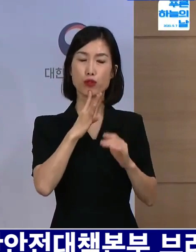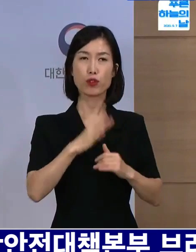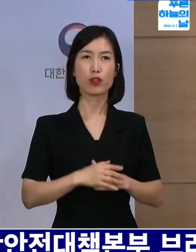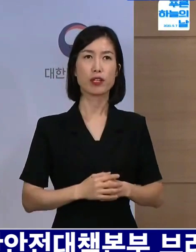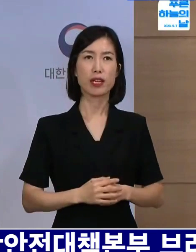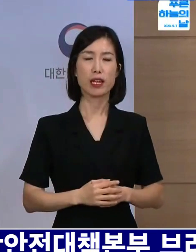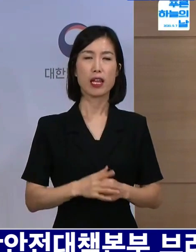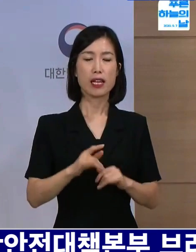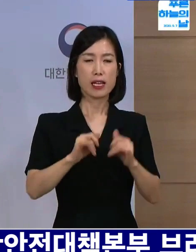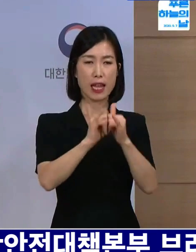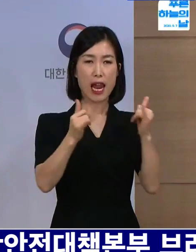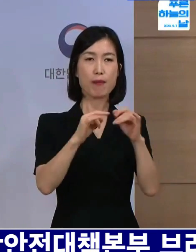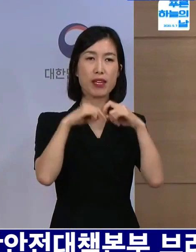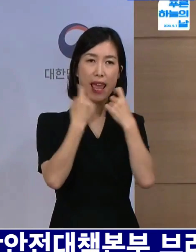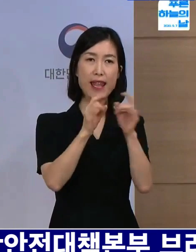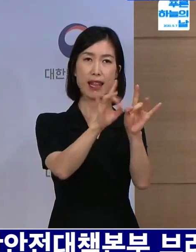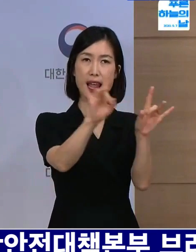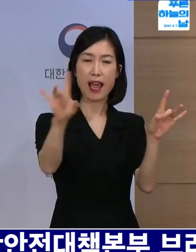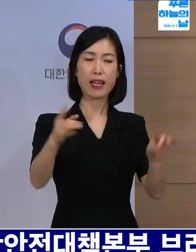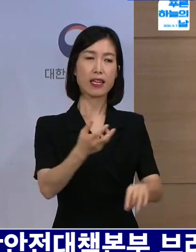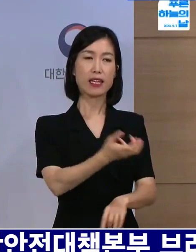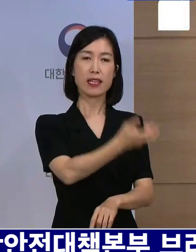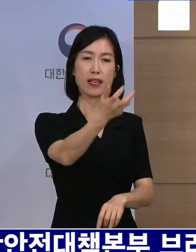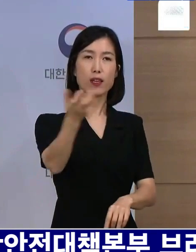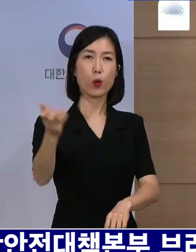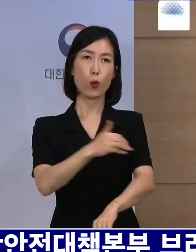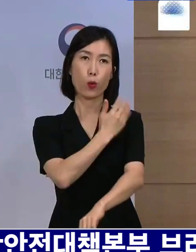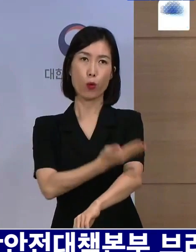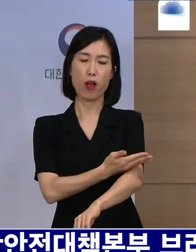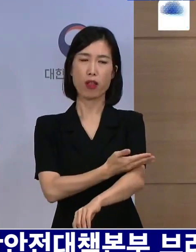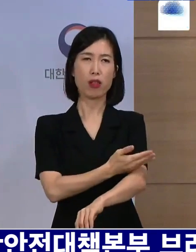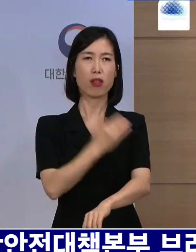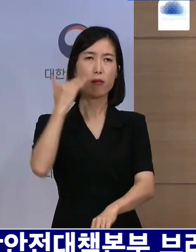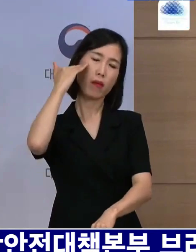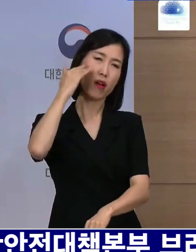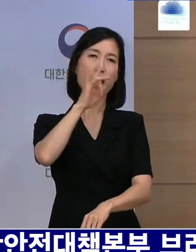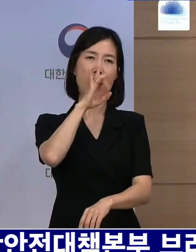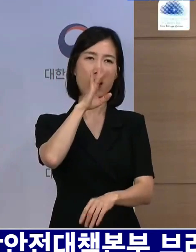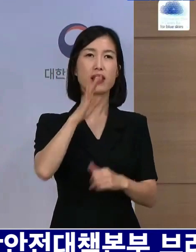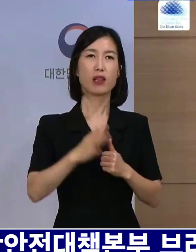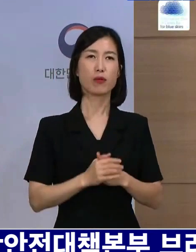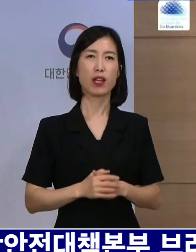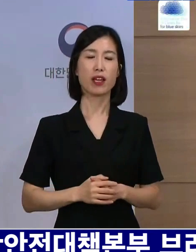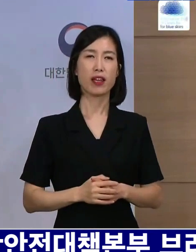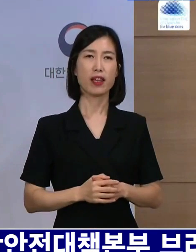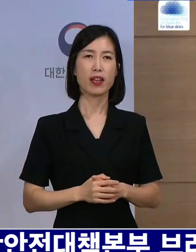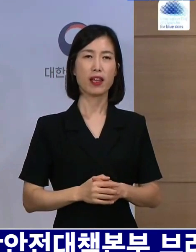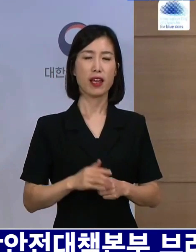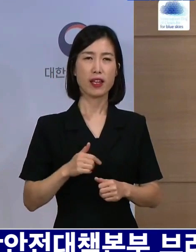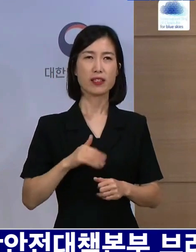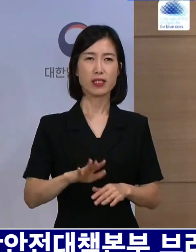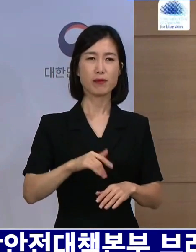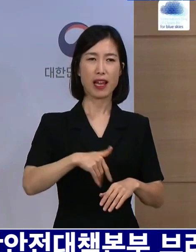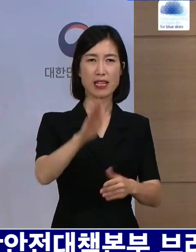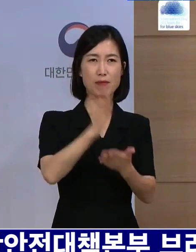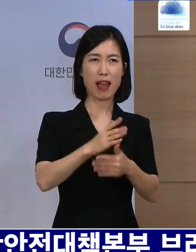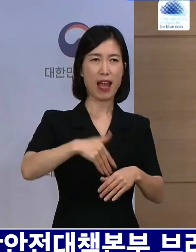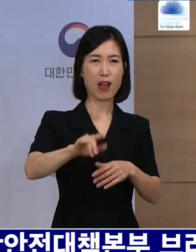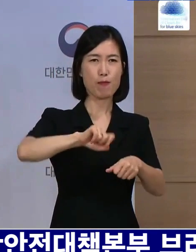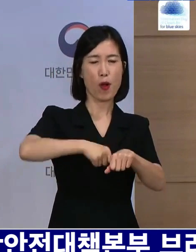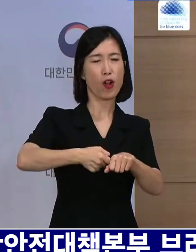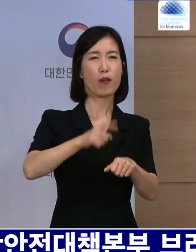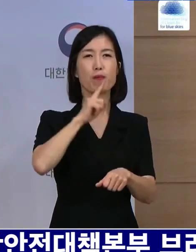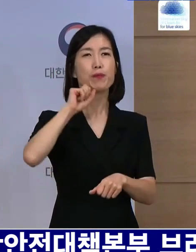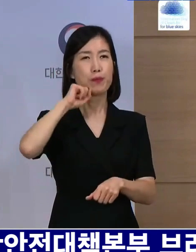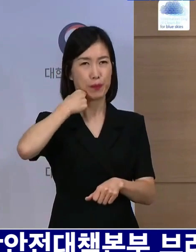이동권 자체를 제한하는 문제는 검토 대상이 아니었습니다. 그러한 점을 우선 감안해 주시고 현재 추석에